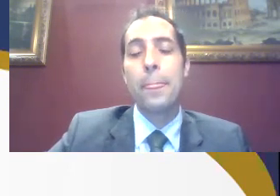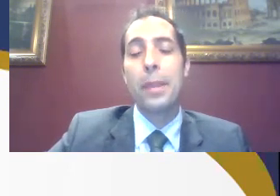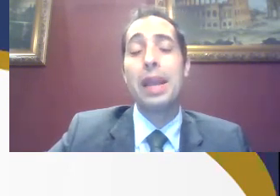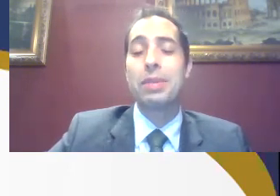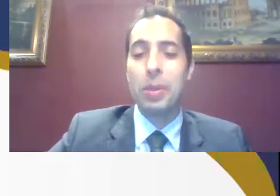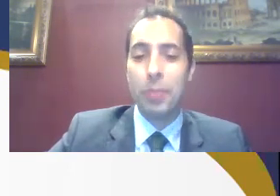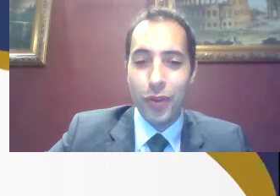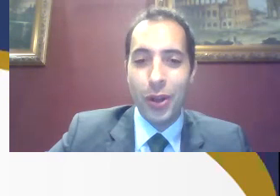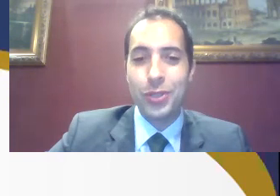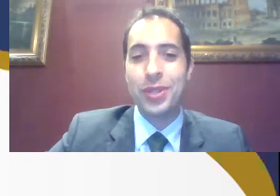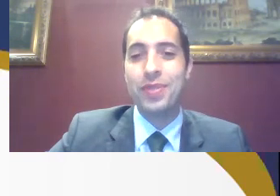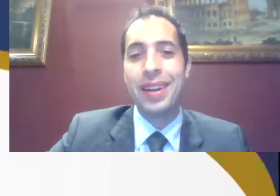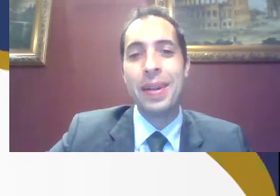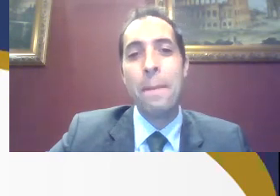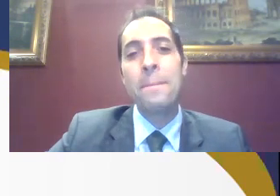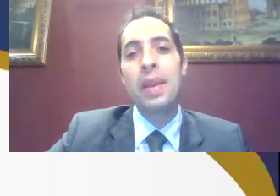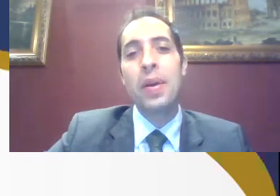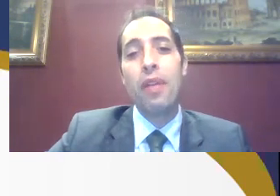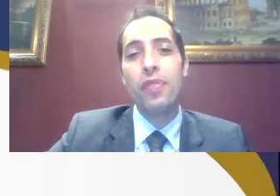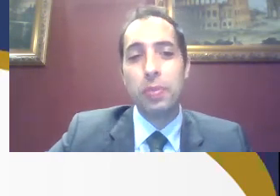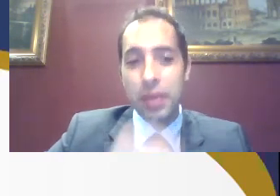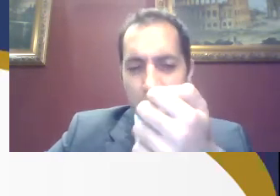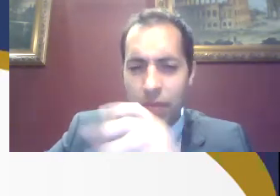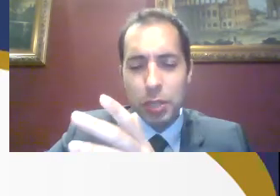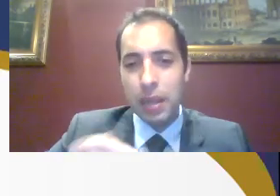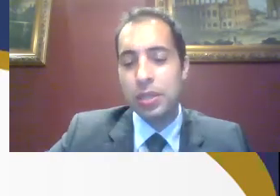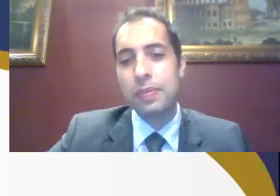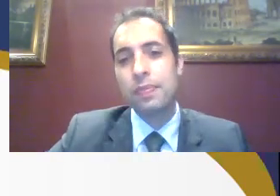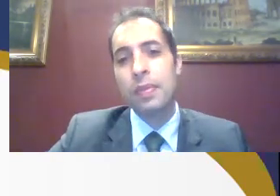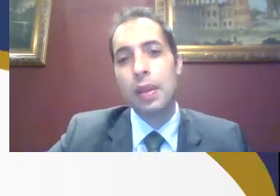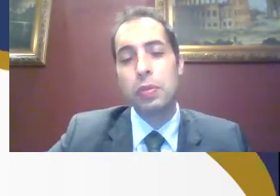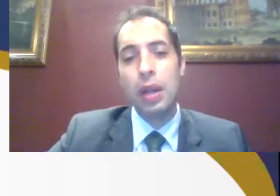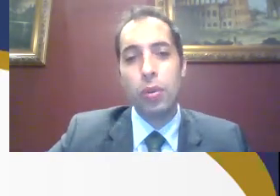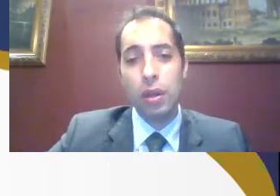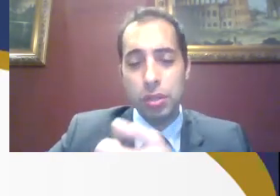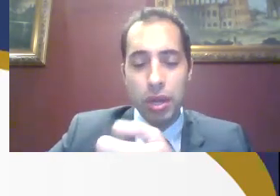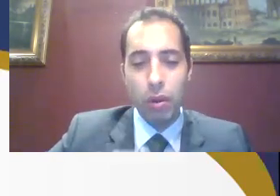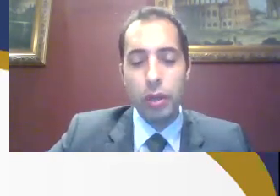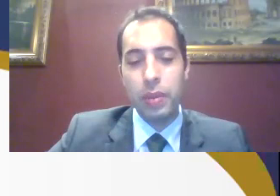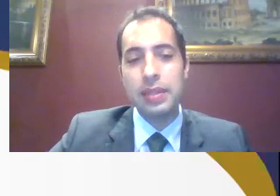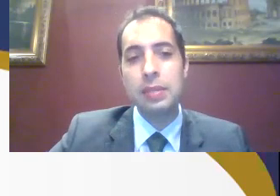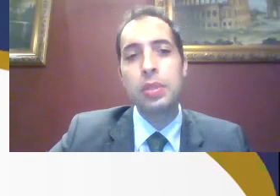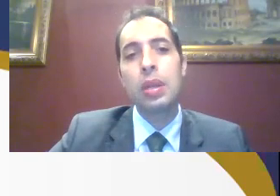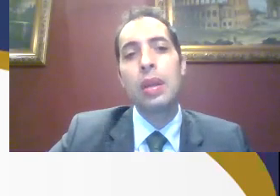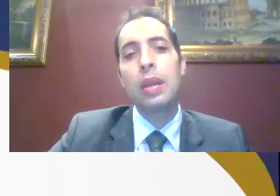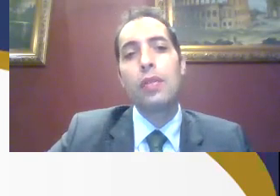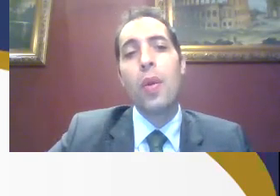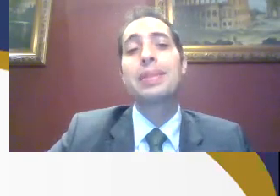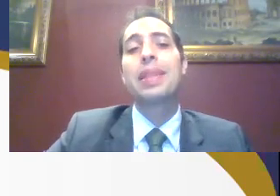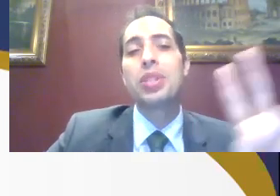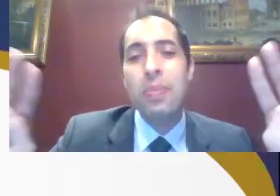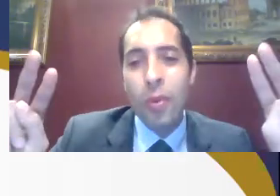e aí também já provoca o doutor Ivano, uma Fitbit, uma espécie de smartwatch, de relógio mais simples,